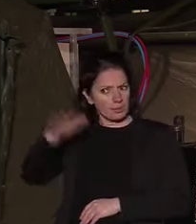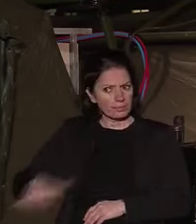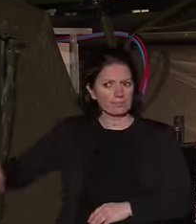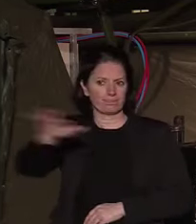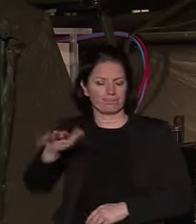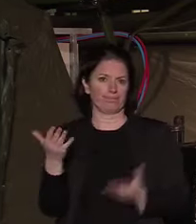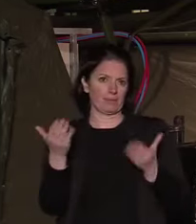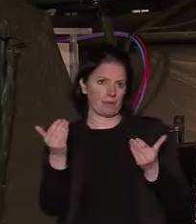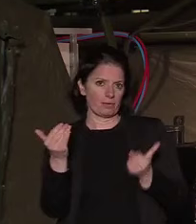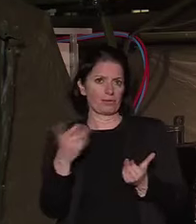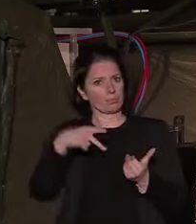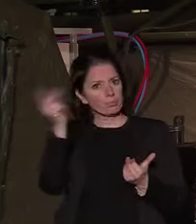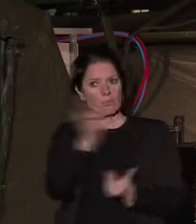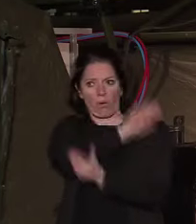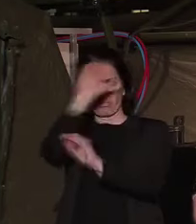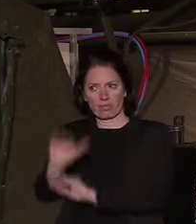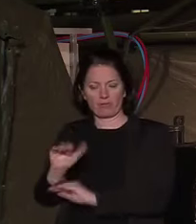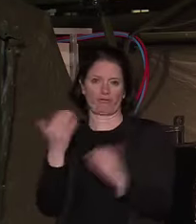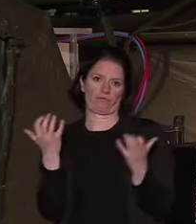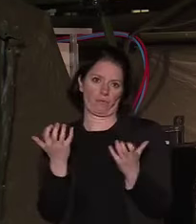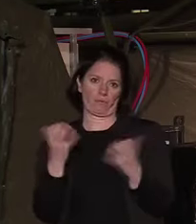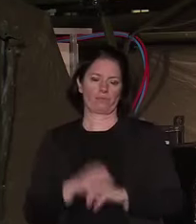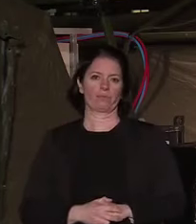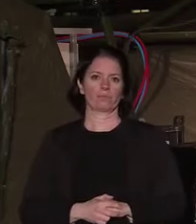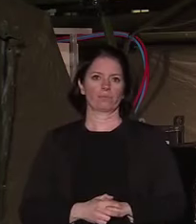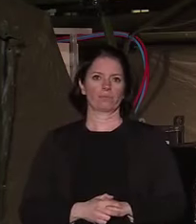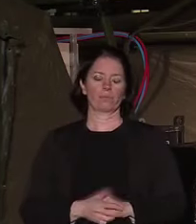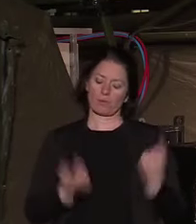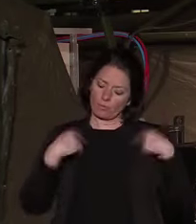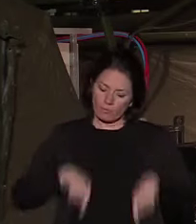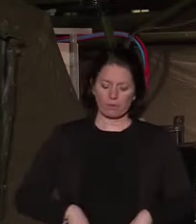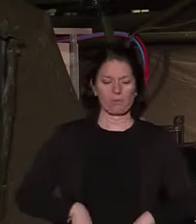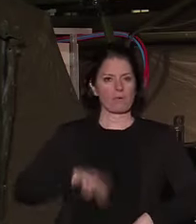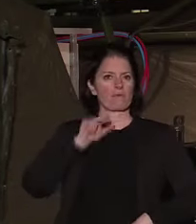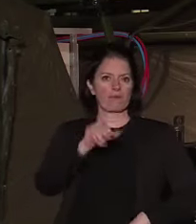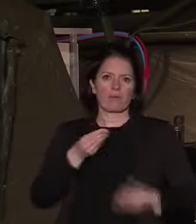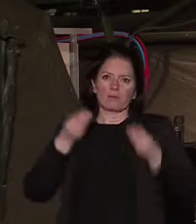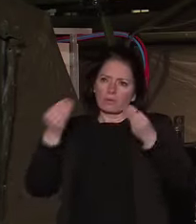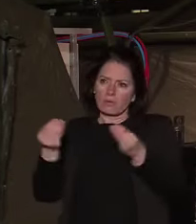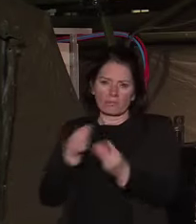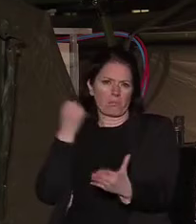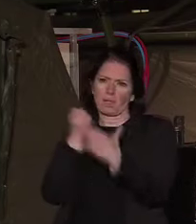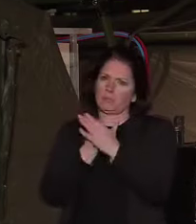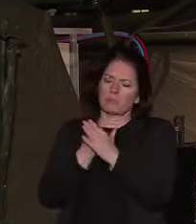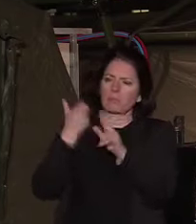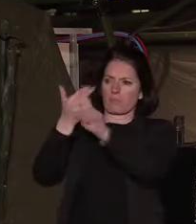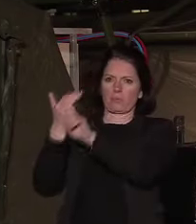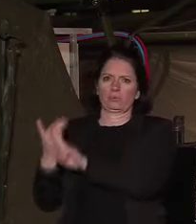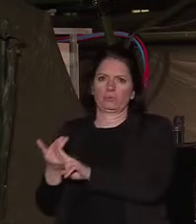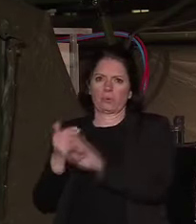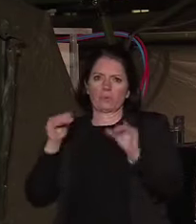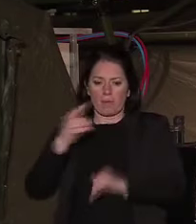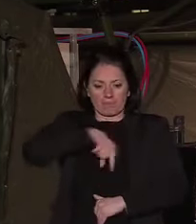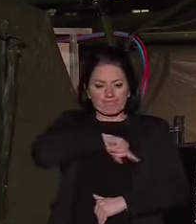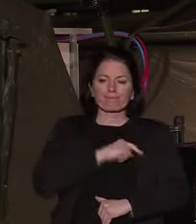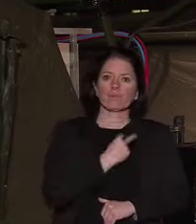pour être mieux protégés et le gouvernement fera le maximum pour apporter toutes les réponses avec les contraintes qui sont